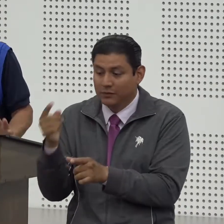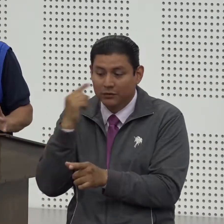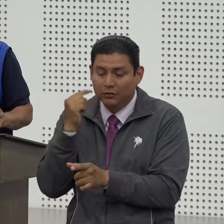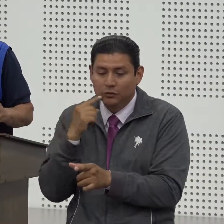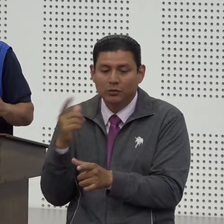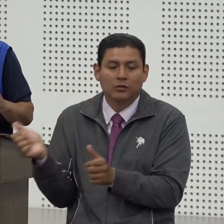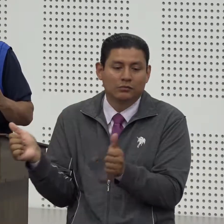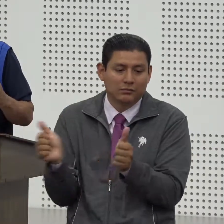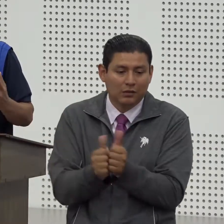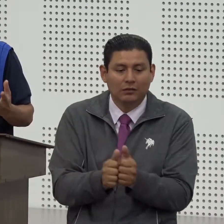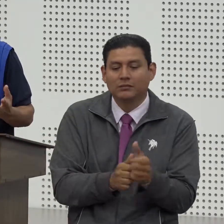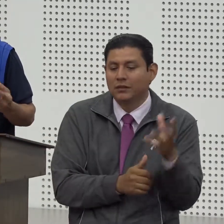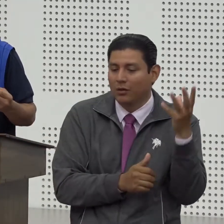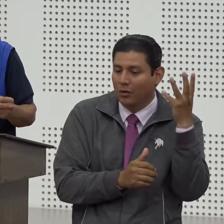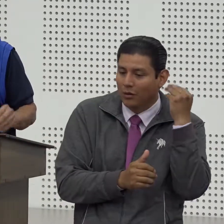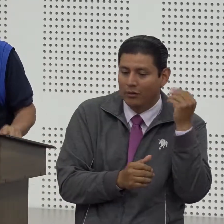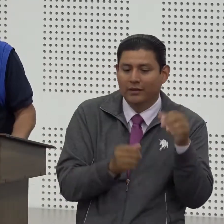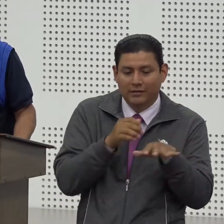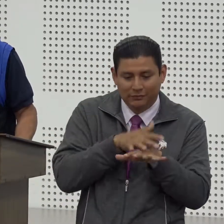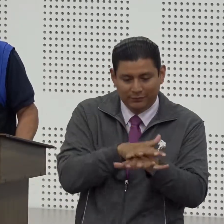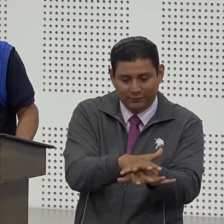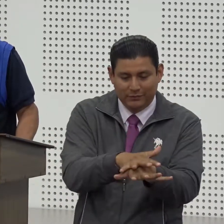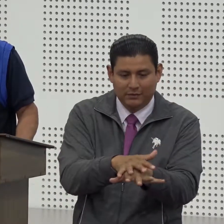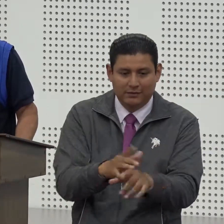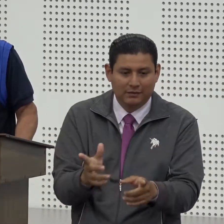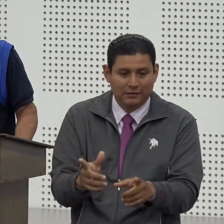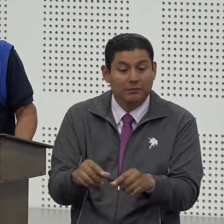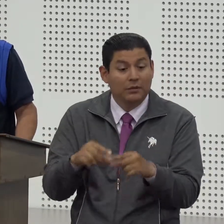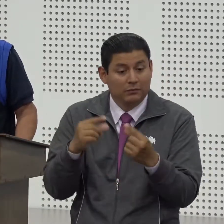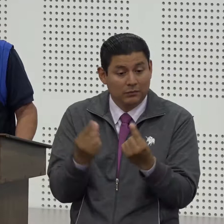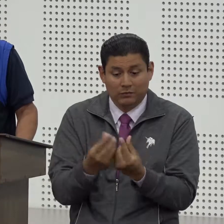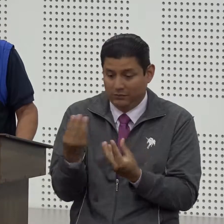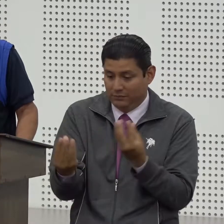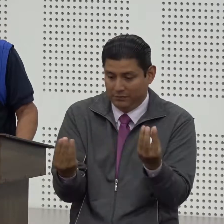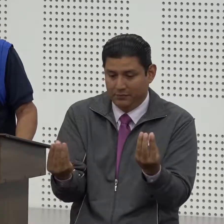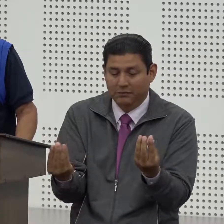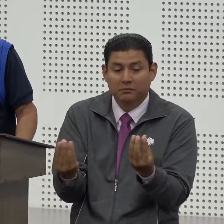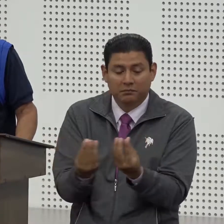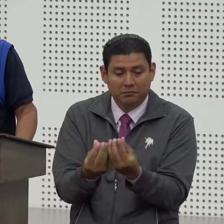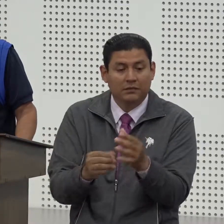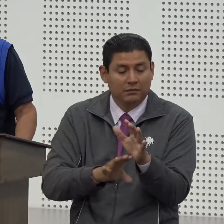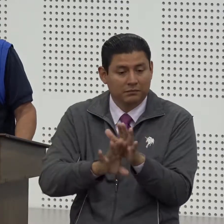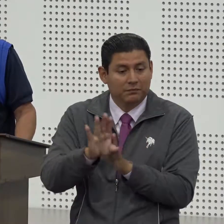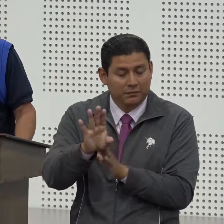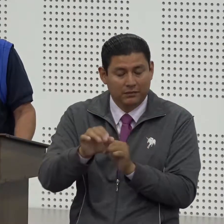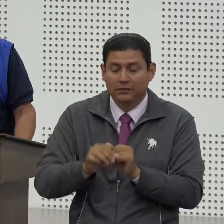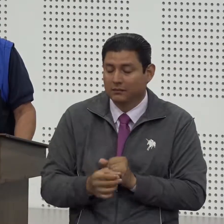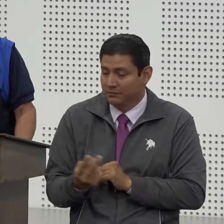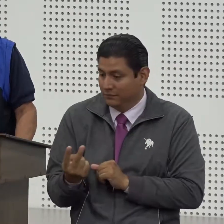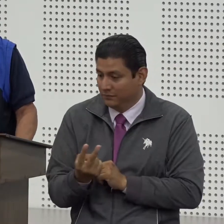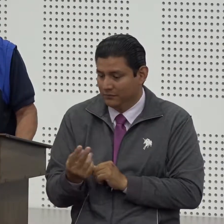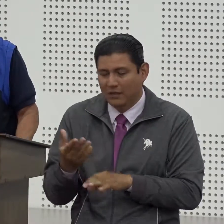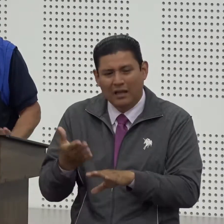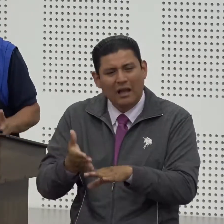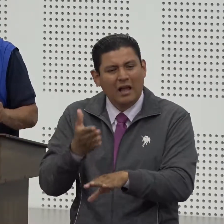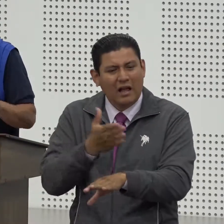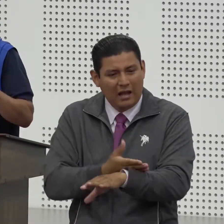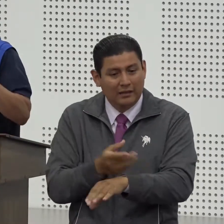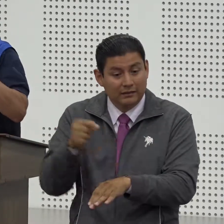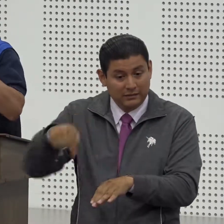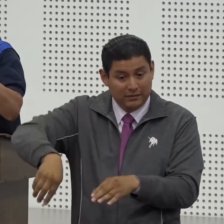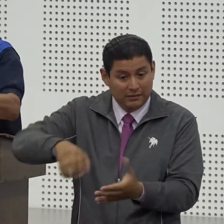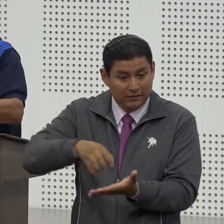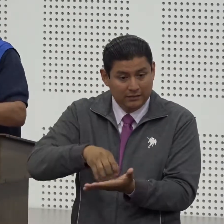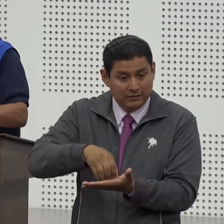lo cual nos demostró que los dos grupos iban a ganar y así sucedió antes teníamos dos o tres intérpretes en la provincia ahora